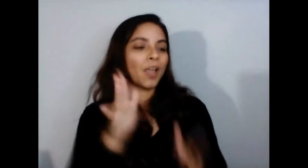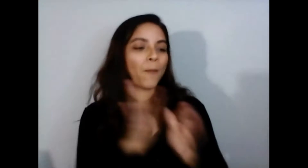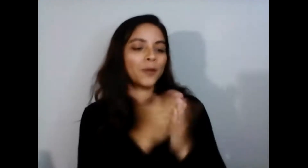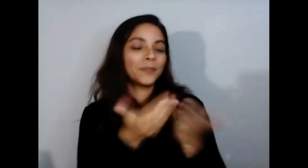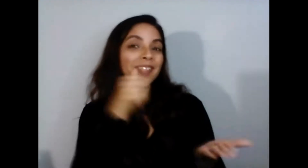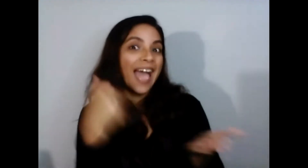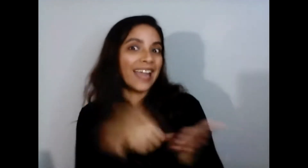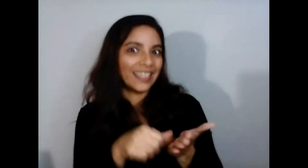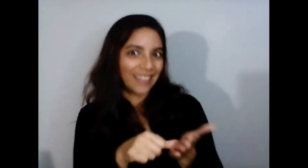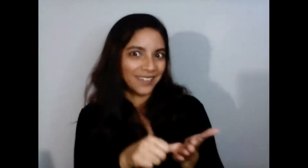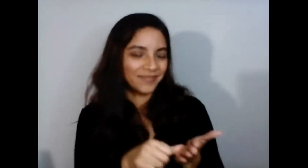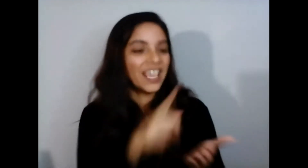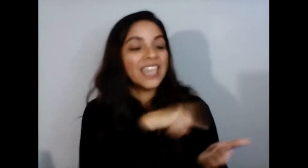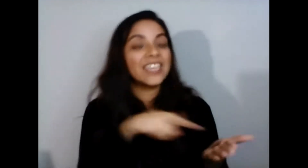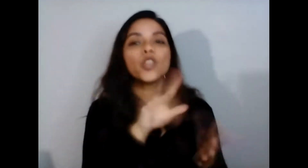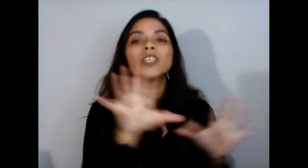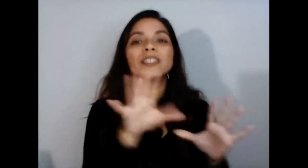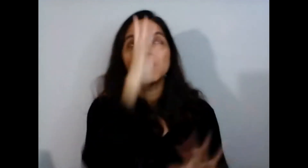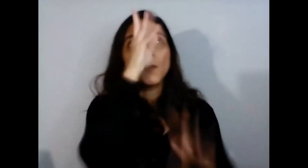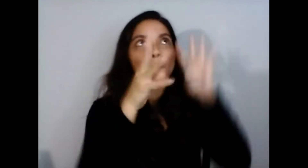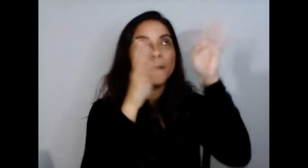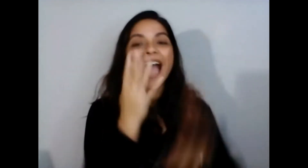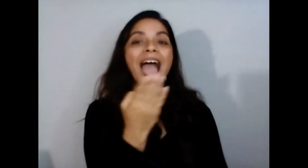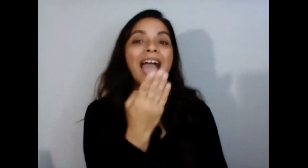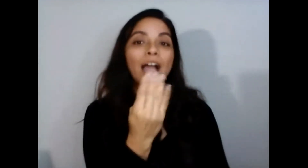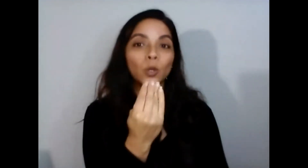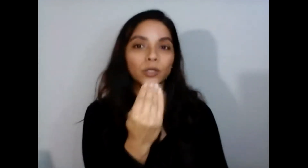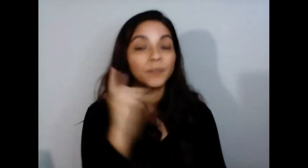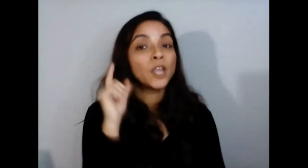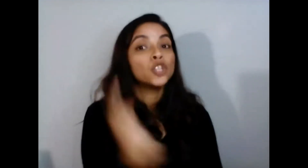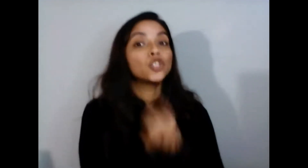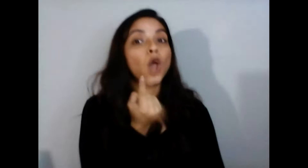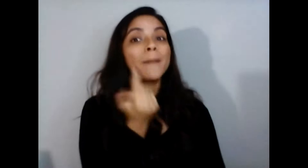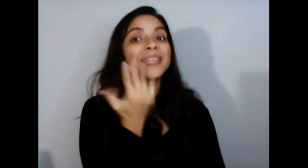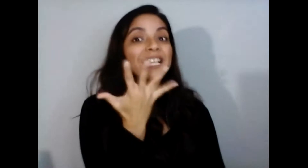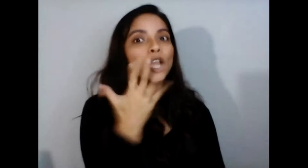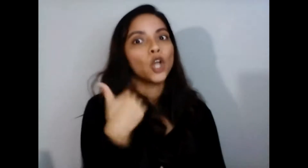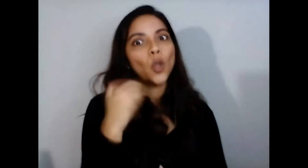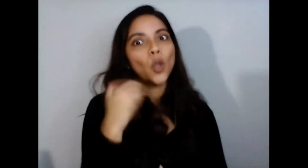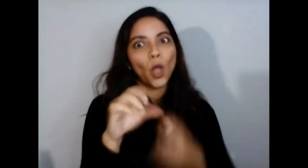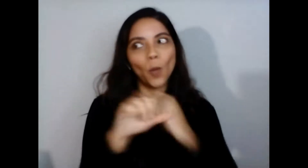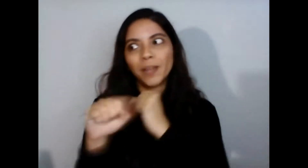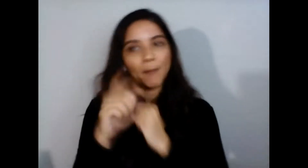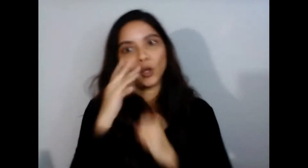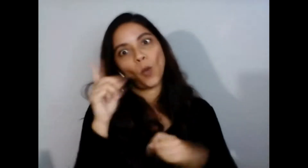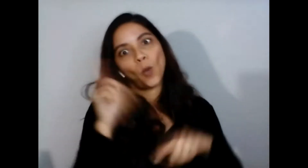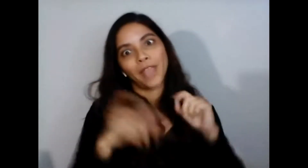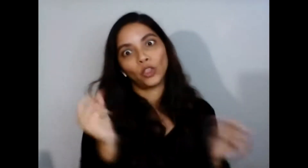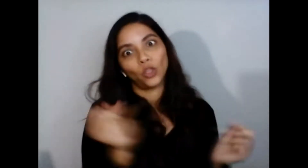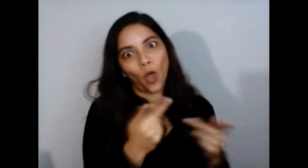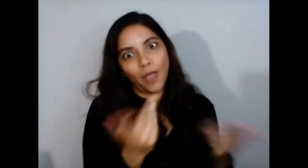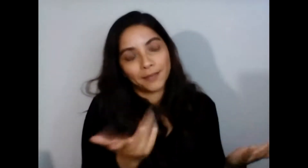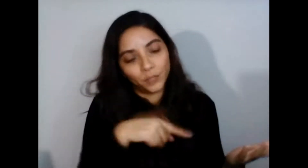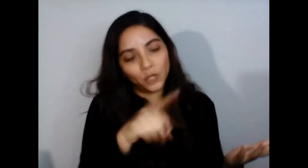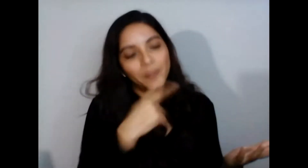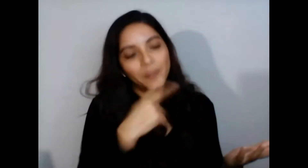hicieron 14 tarjetas de las cuales solamente 5 podía publicar porque no me permitieron publicar las demás esas tarjetas yo lo que